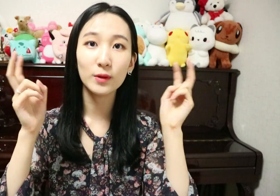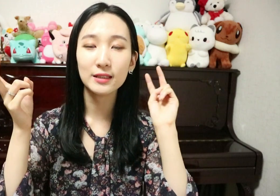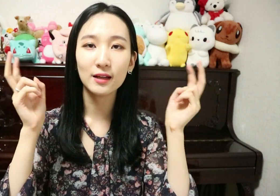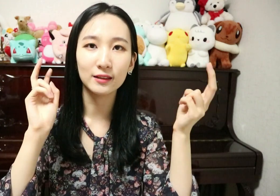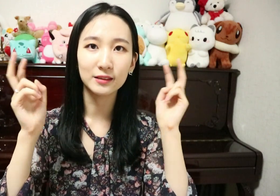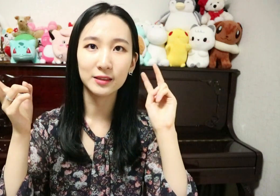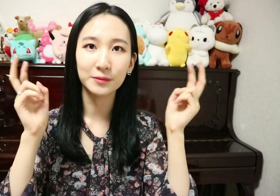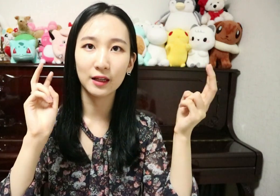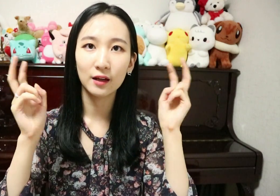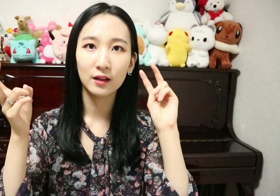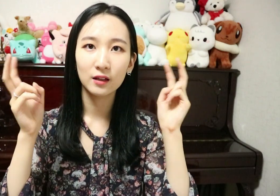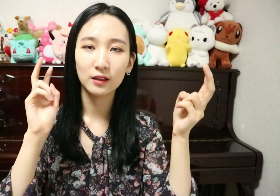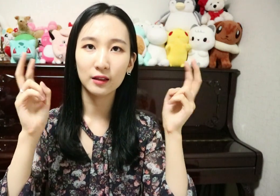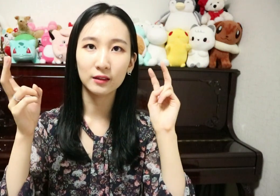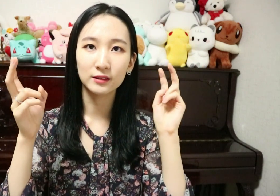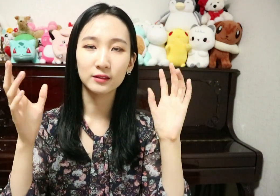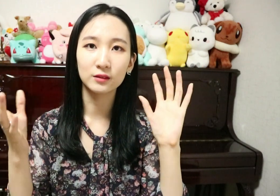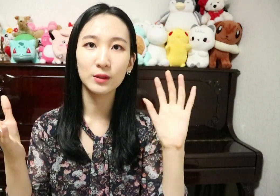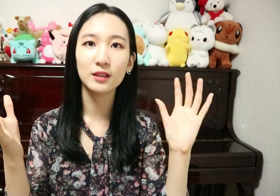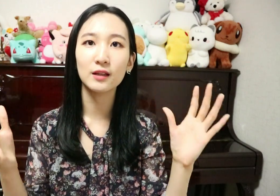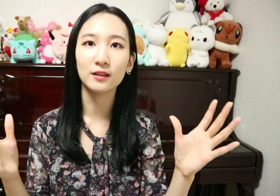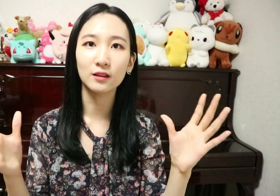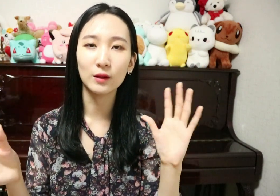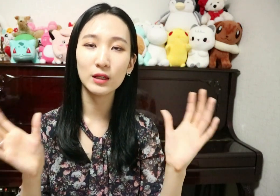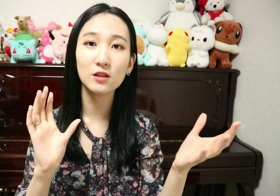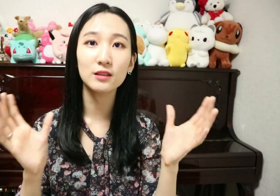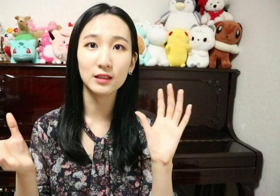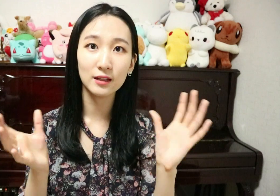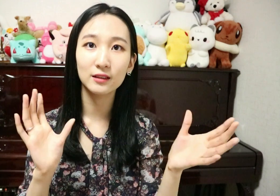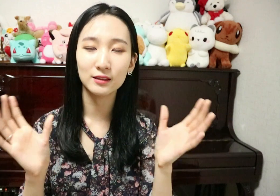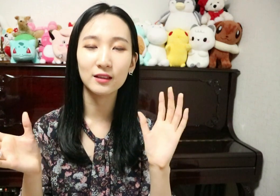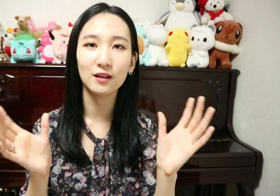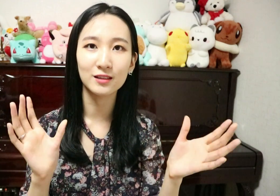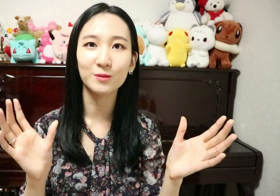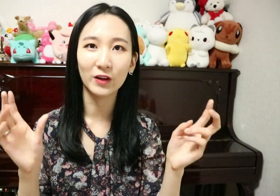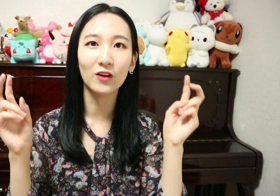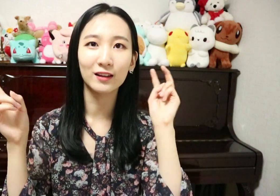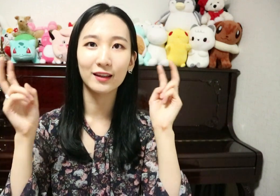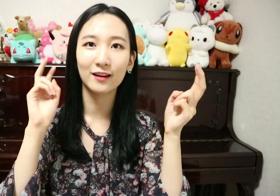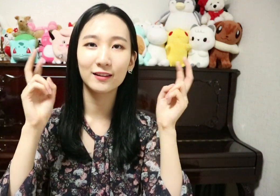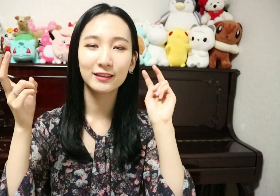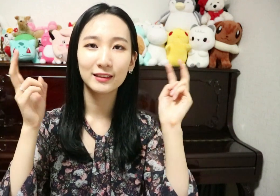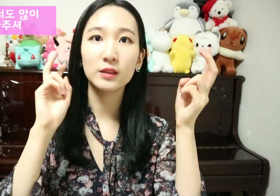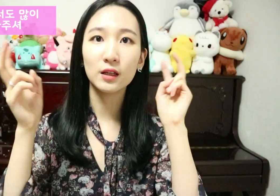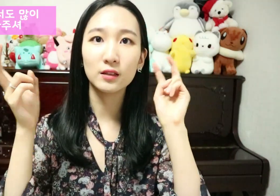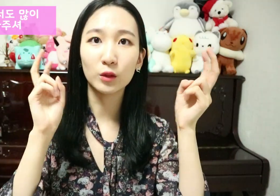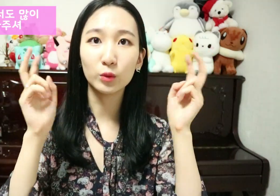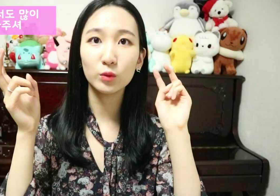회사라는 뜻입니다 약간 그 회사에 있는 회전의자를 생각하시면 될 것 같아요 회사에서도